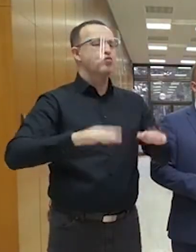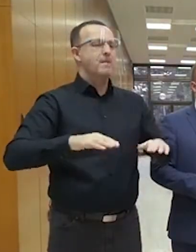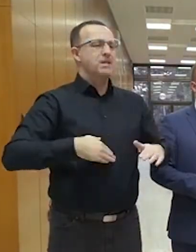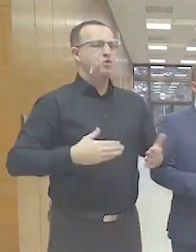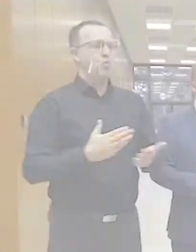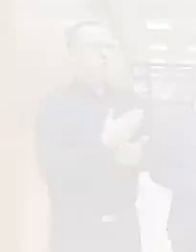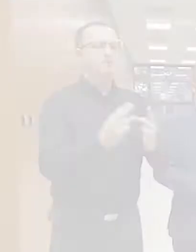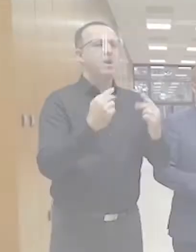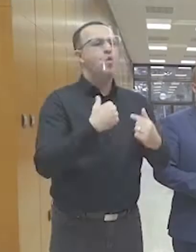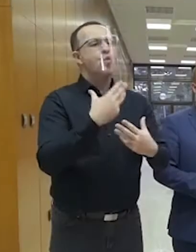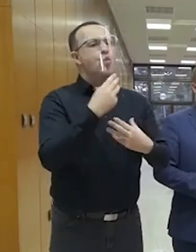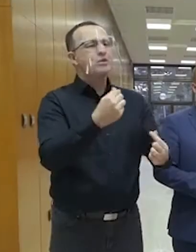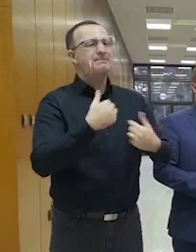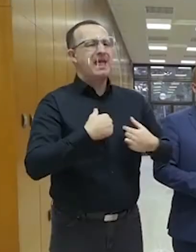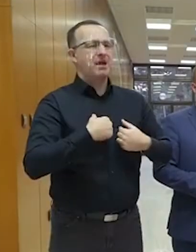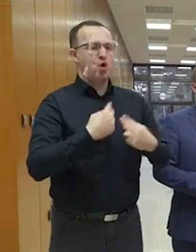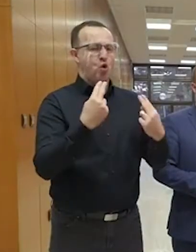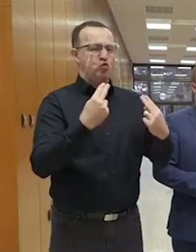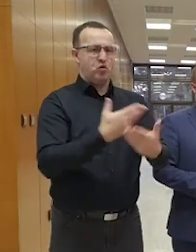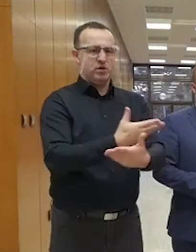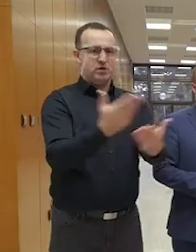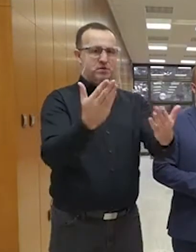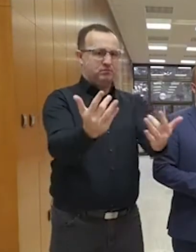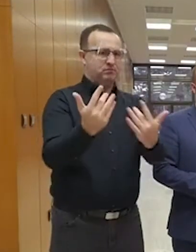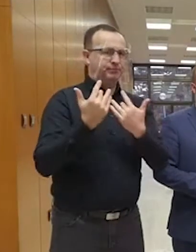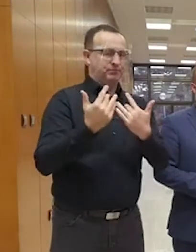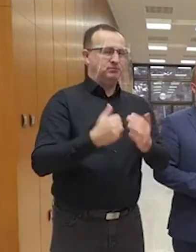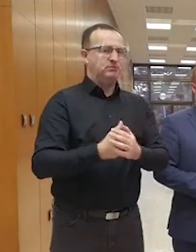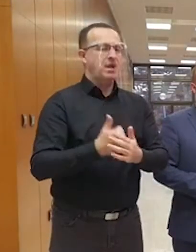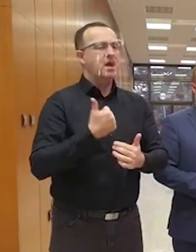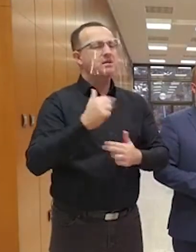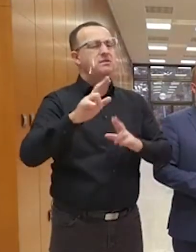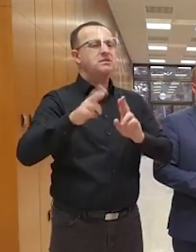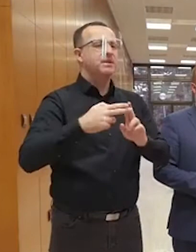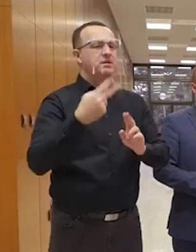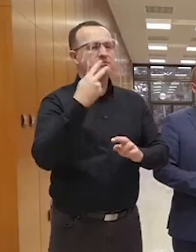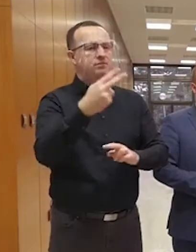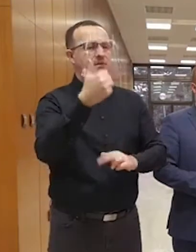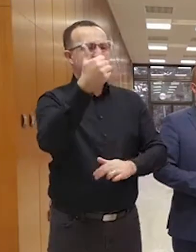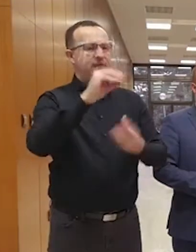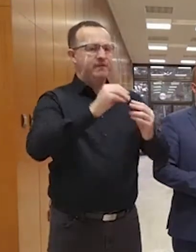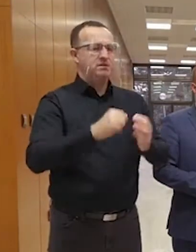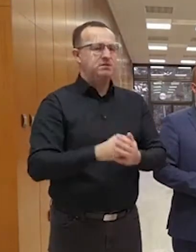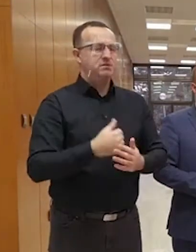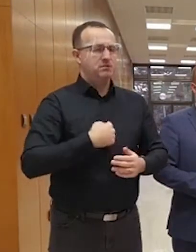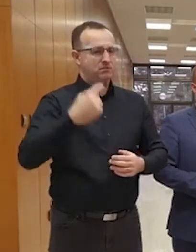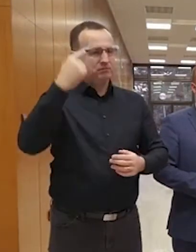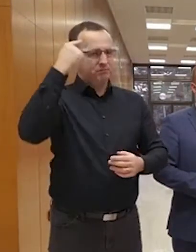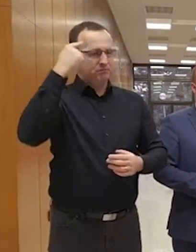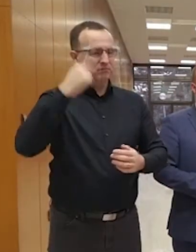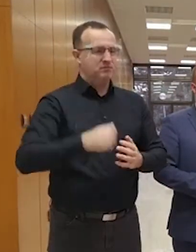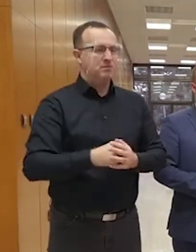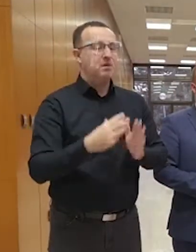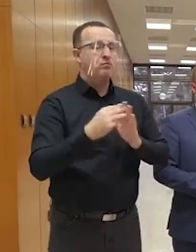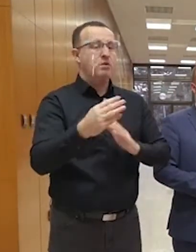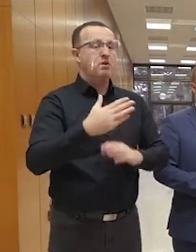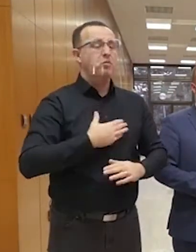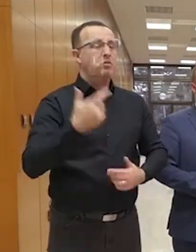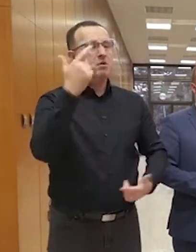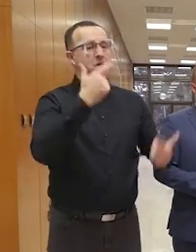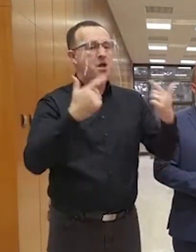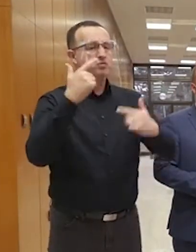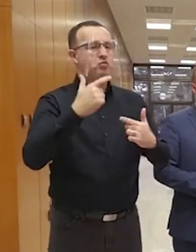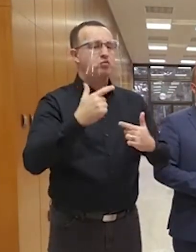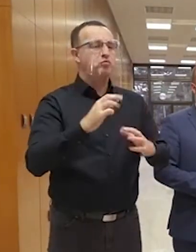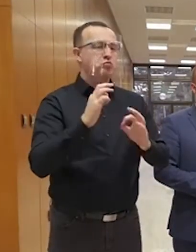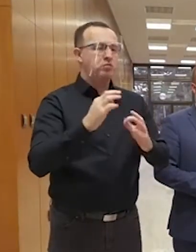na ňu ja apelujem. Pri pohľade spätnom na tento rok, prvá vec, ktorá mne vôjde do mysle, je to, že sme podľa môjho názoru celkom